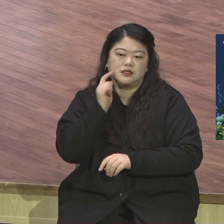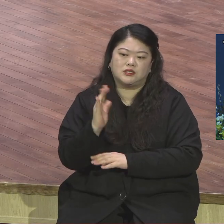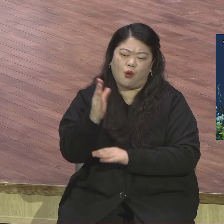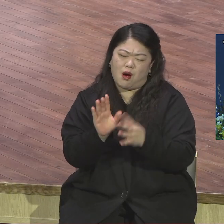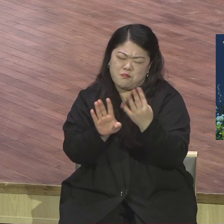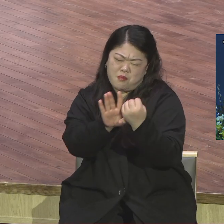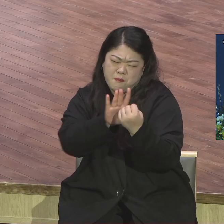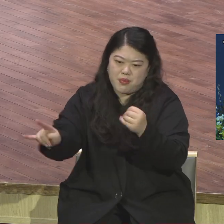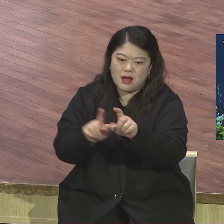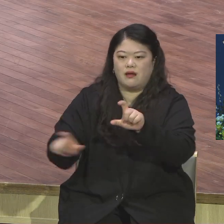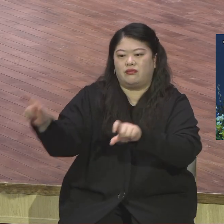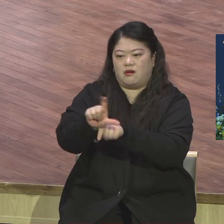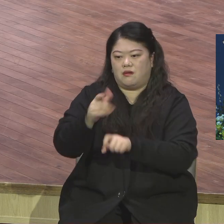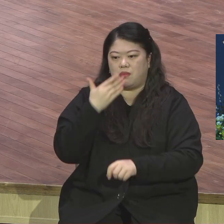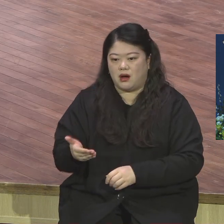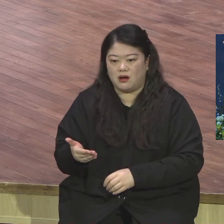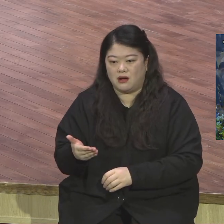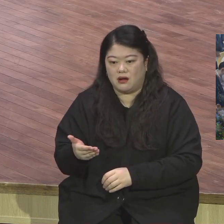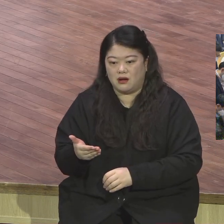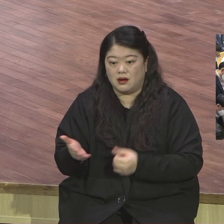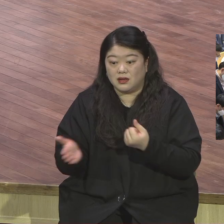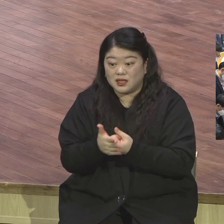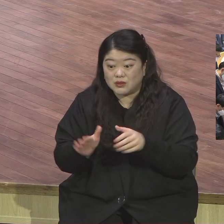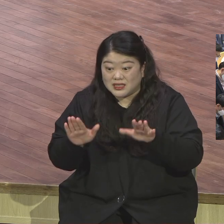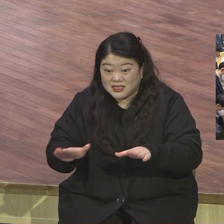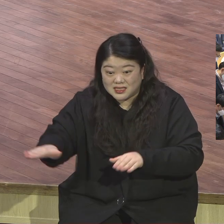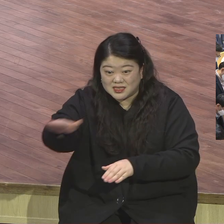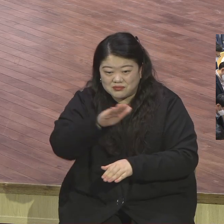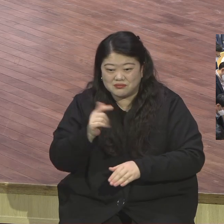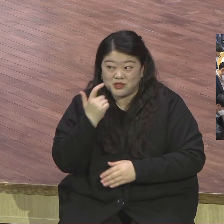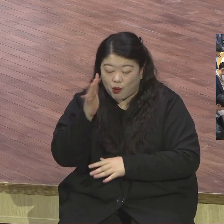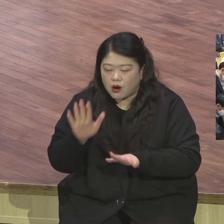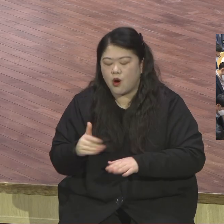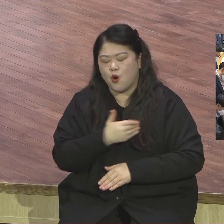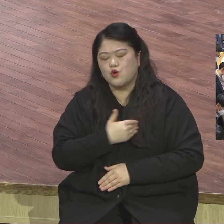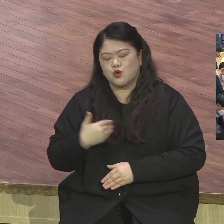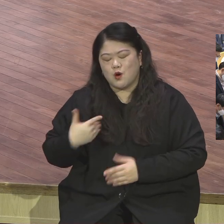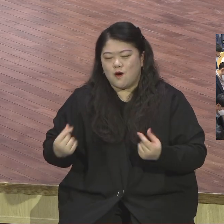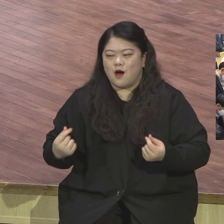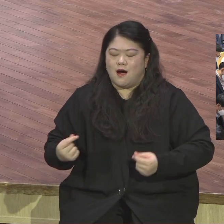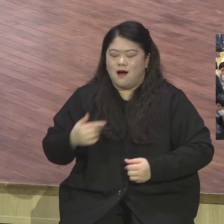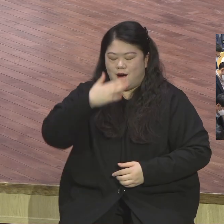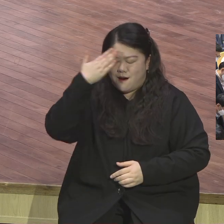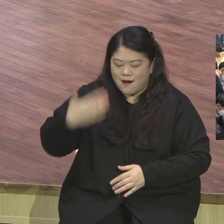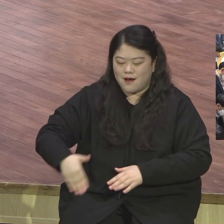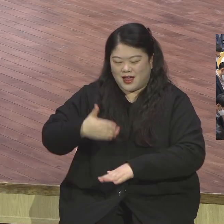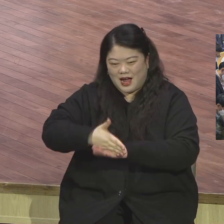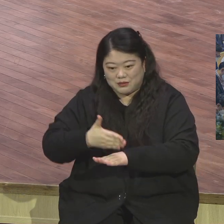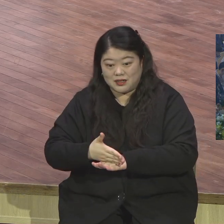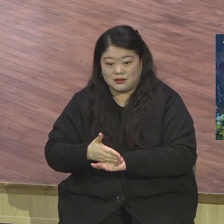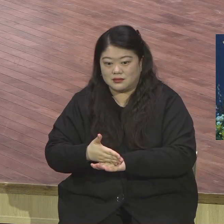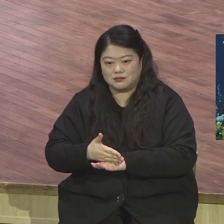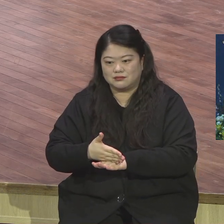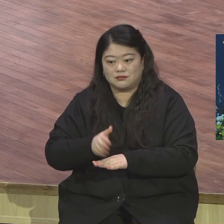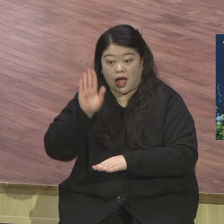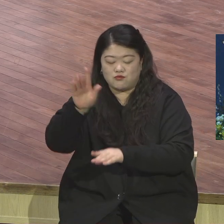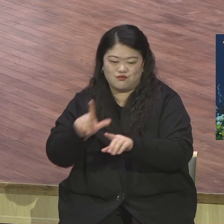가실 플랫폼으로 서실 줄 확신합니다. 예원교회 역사를 보면 2020년은